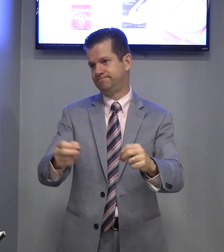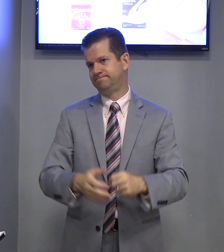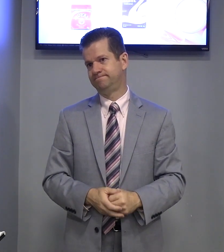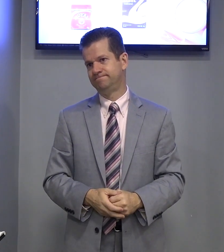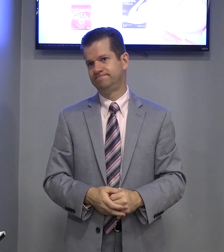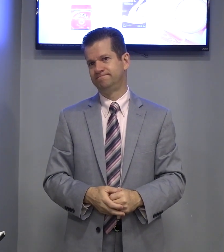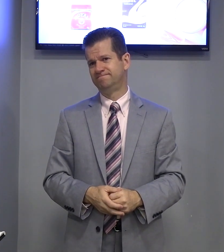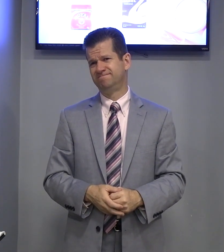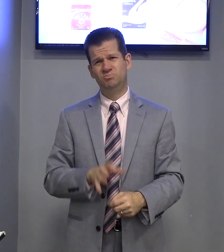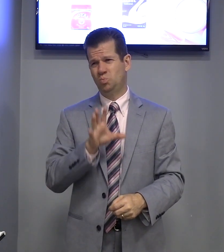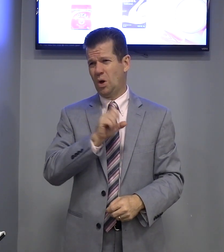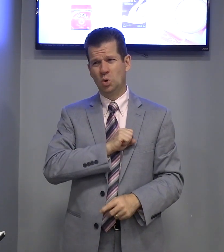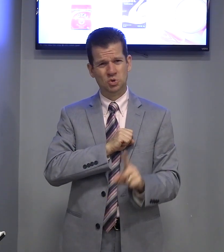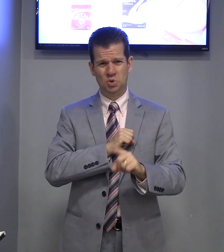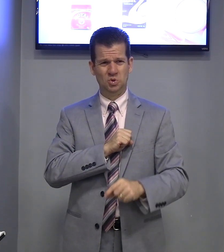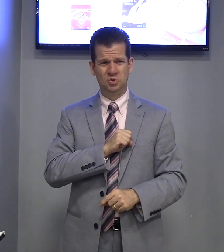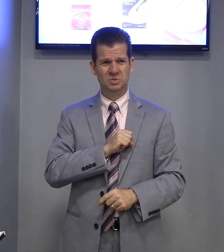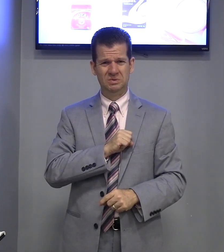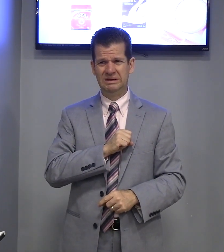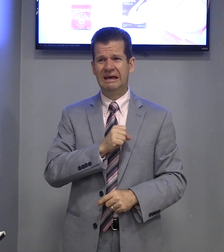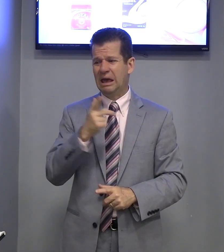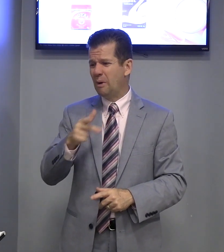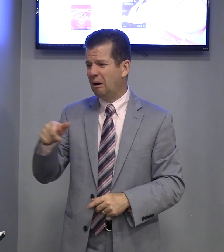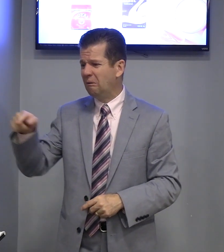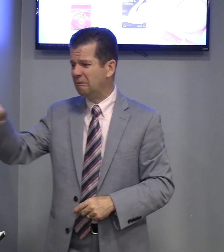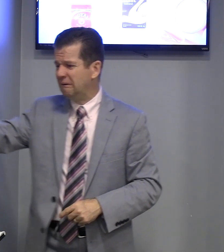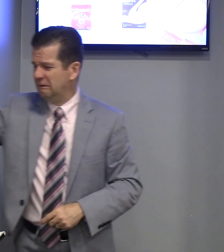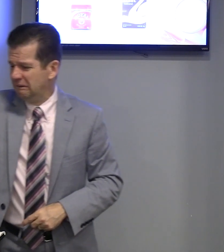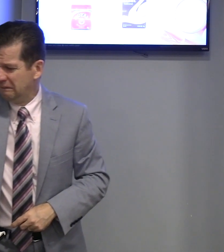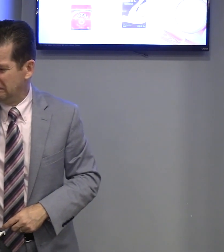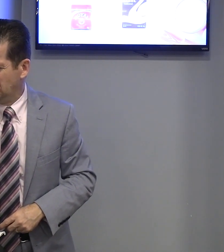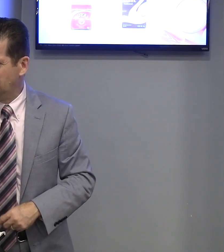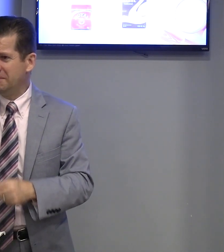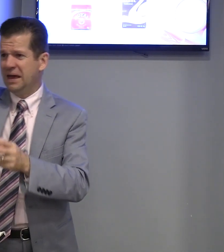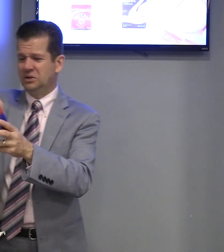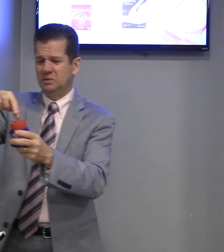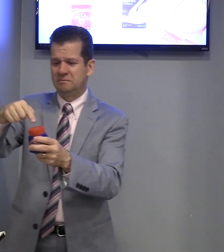Não é gostoso. Igual o fermento.